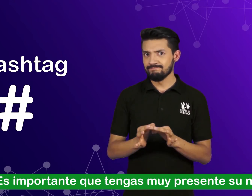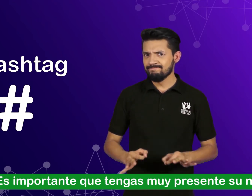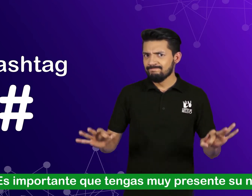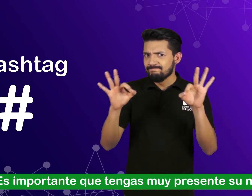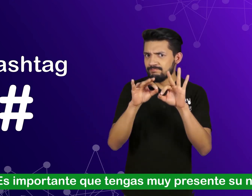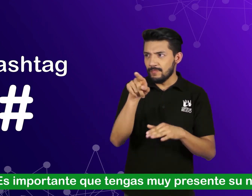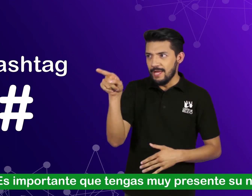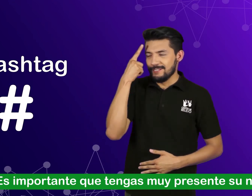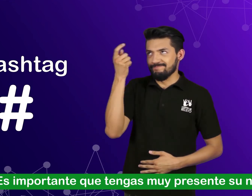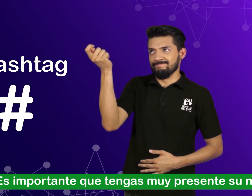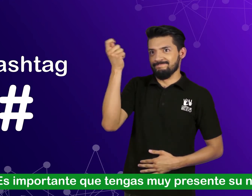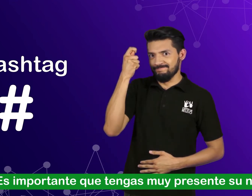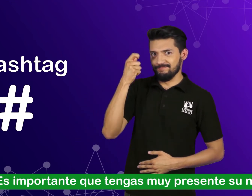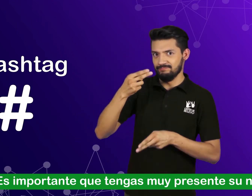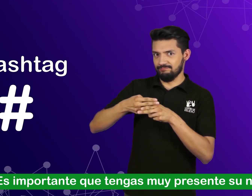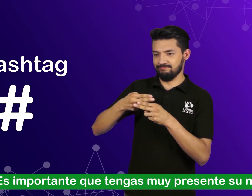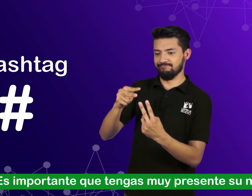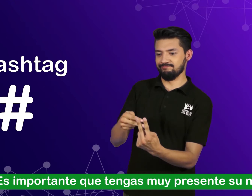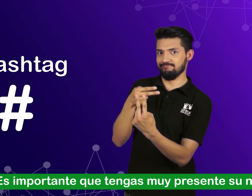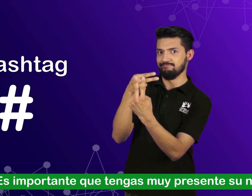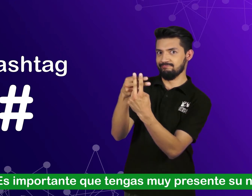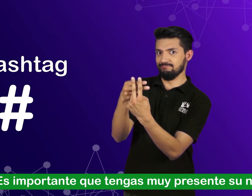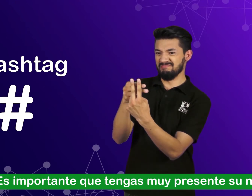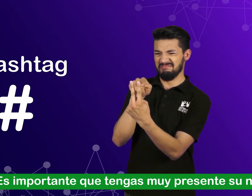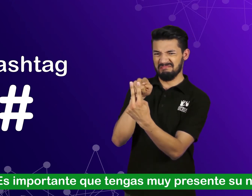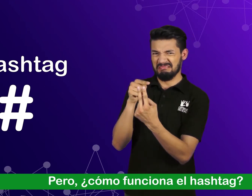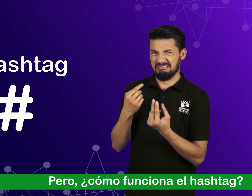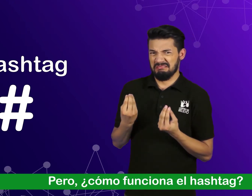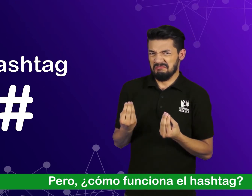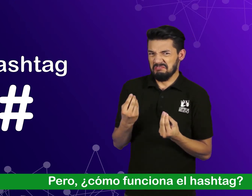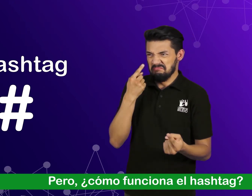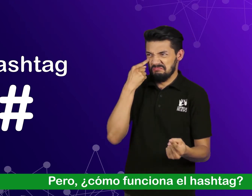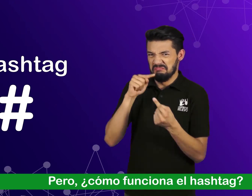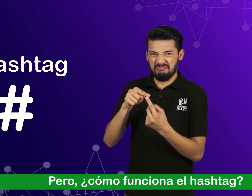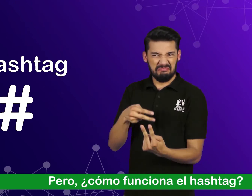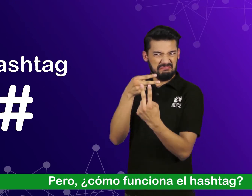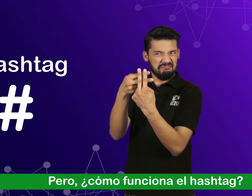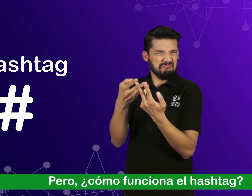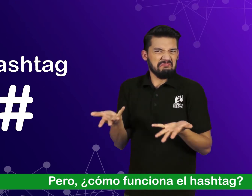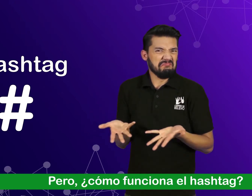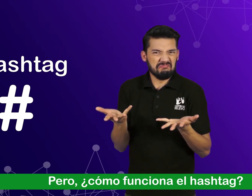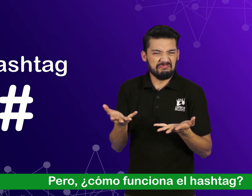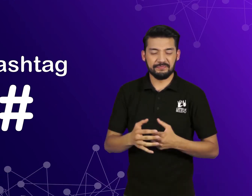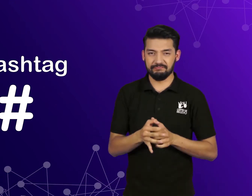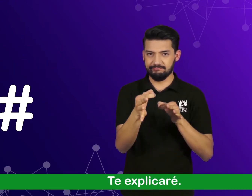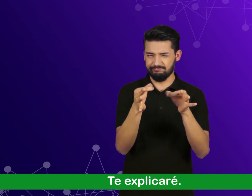importante que tengas muy presente su nombre. Pero, ¿cómo funciona el hashtag? Te explicaré.